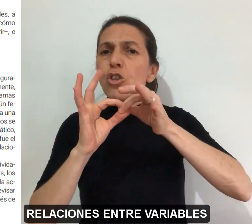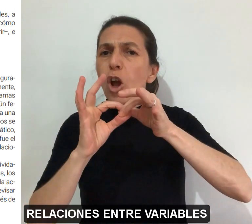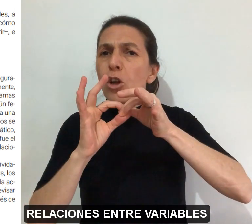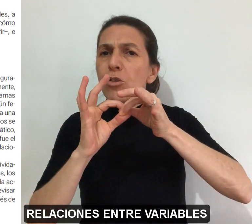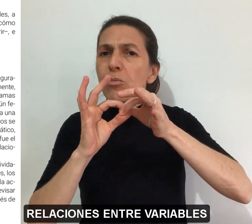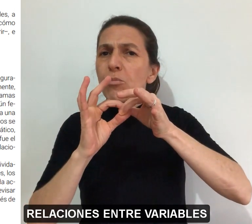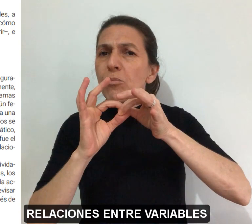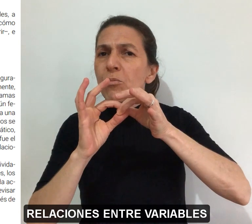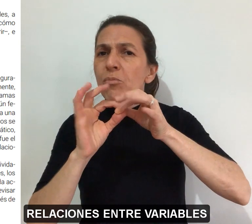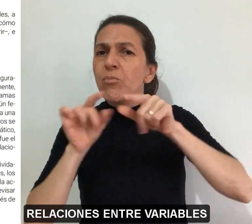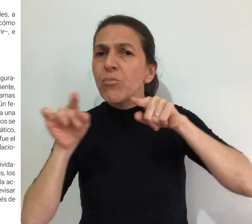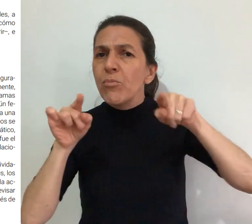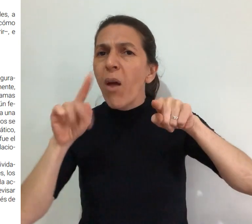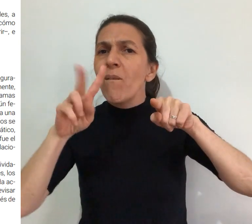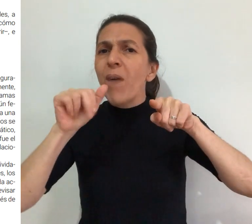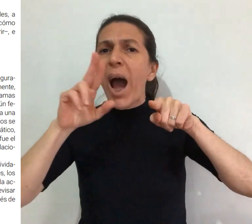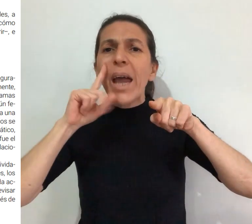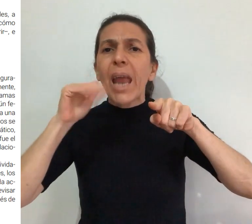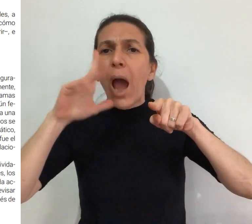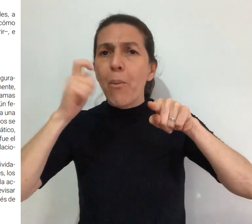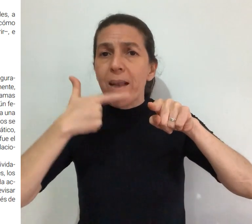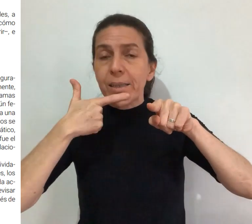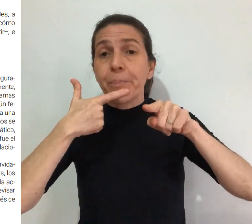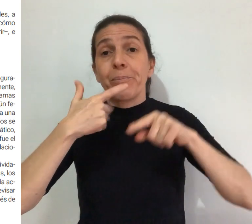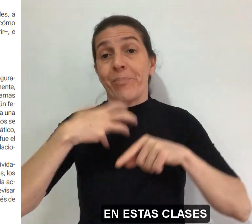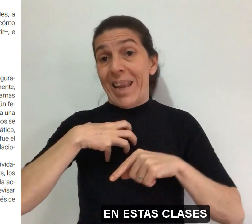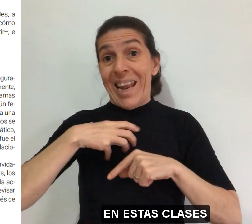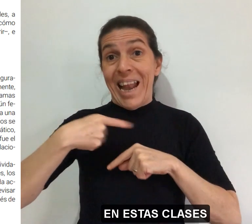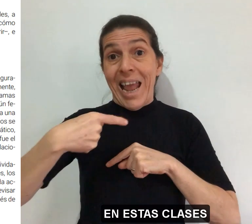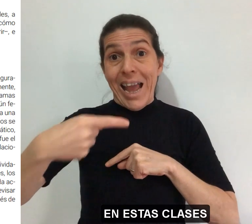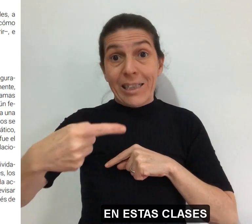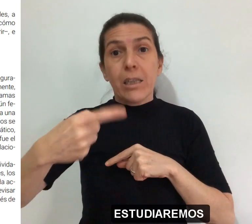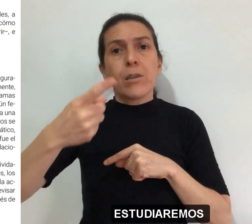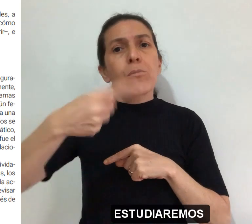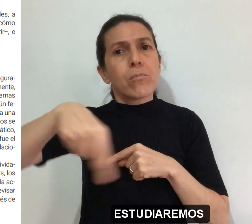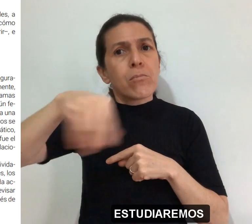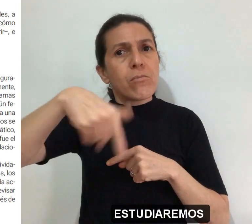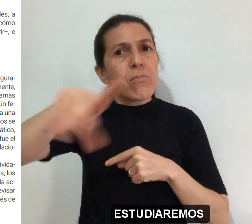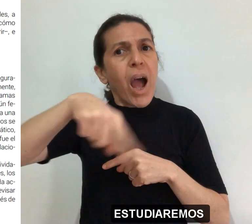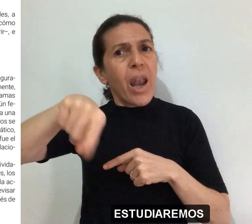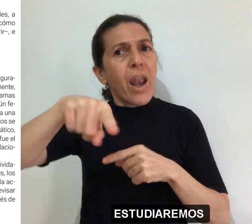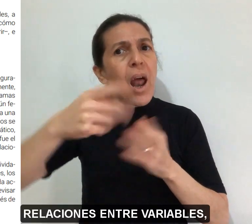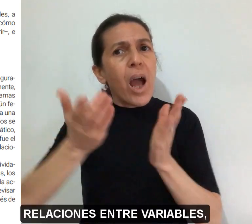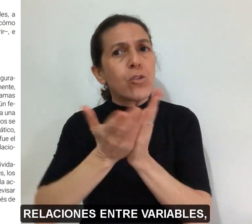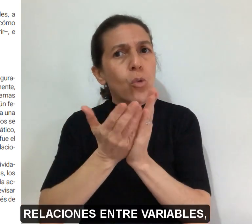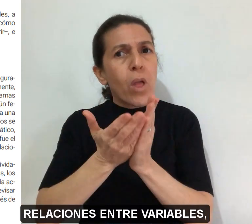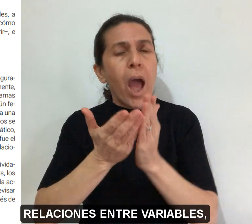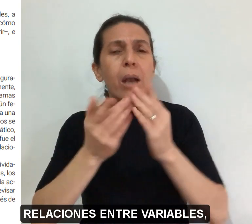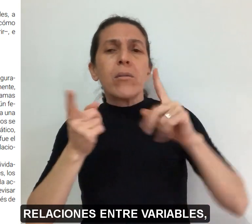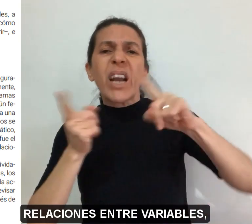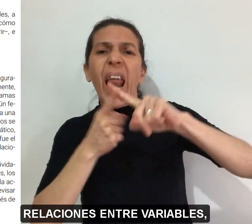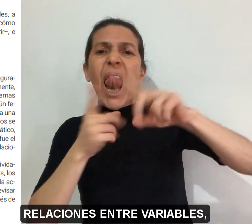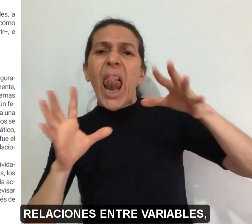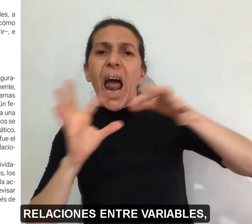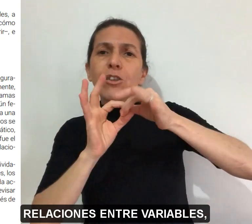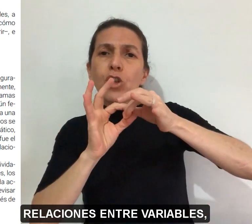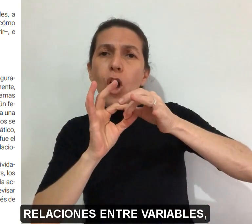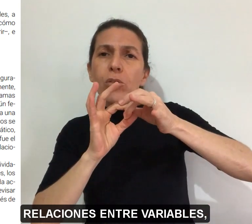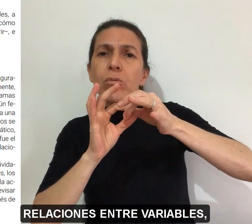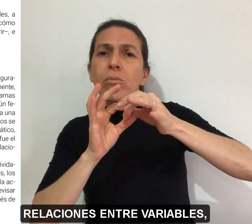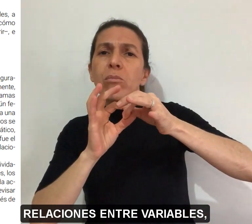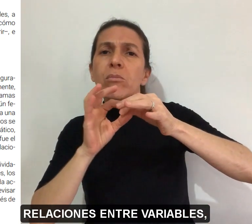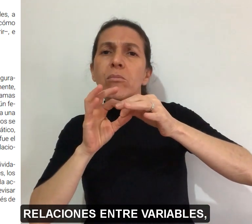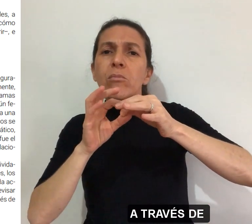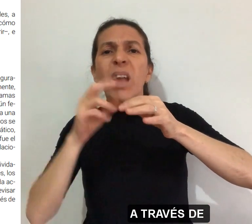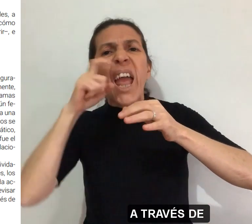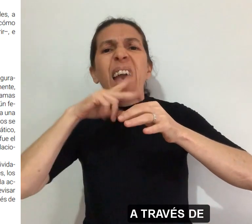entre variables. En estas clases estudiaremos relaciones entre variables